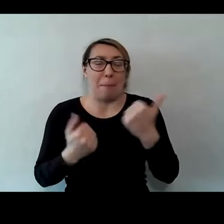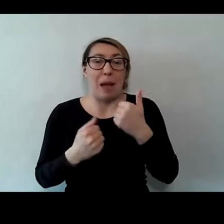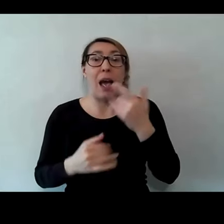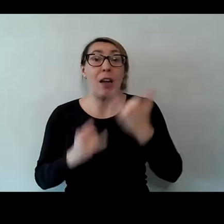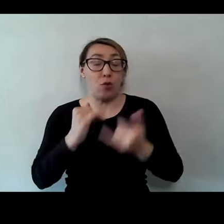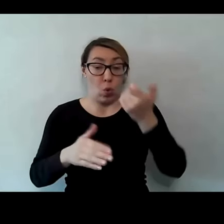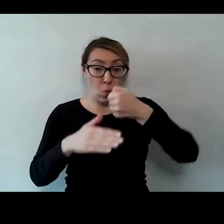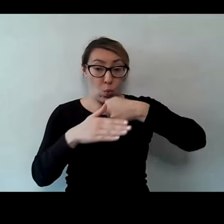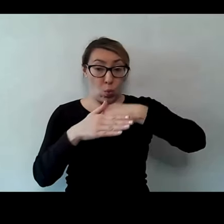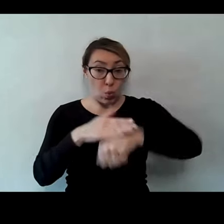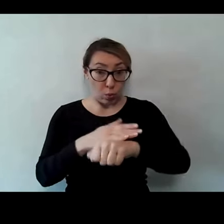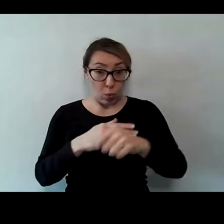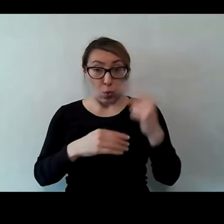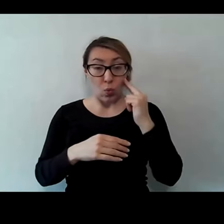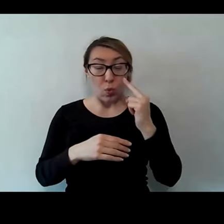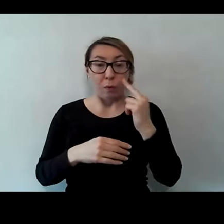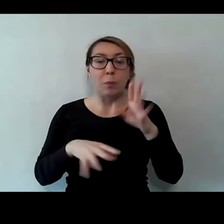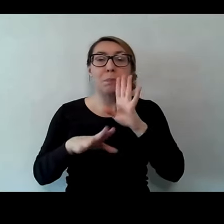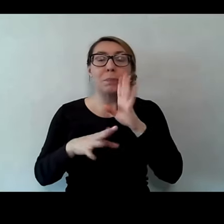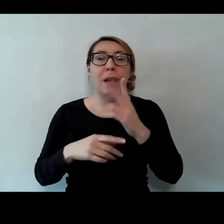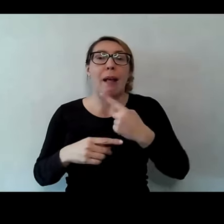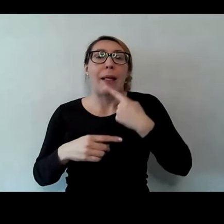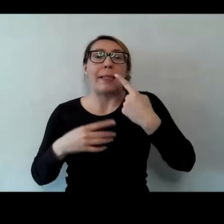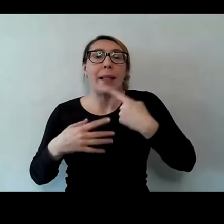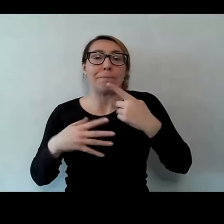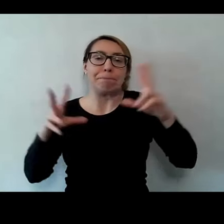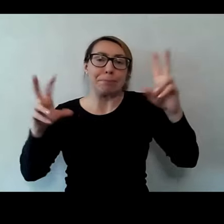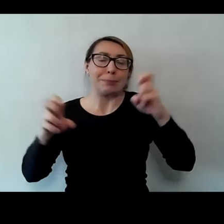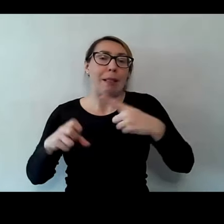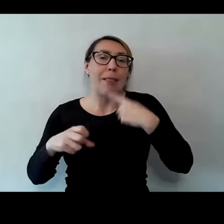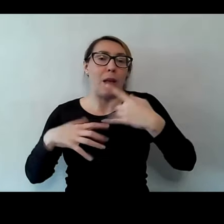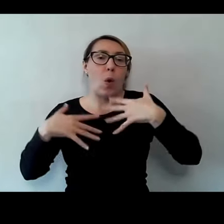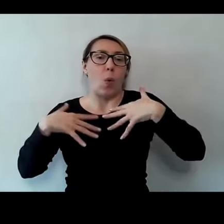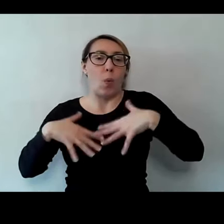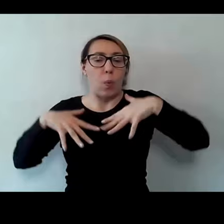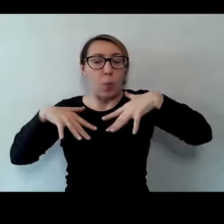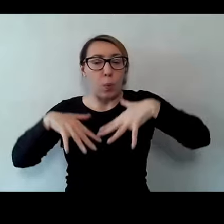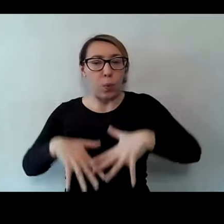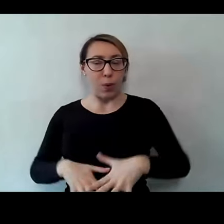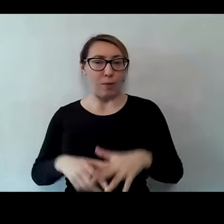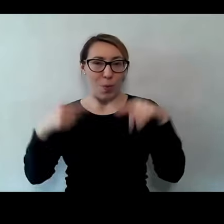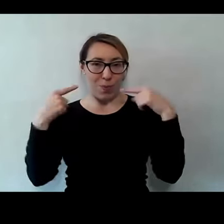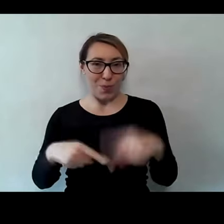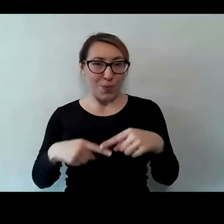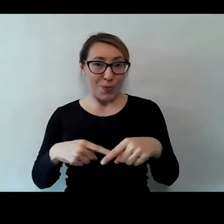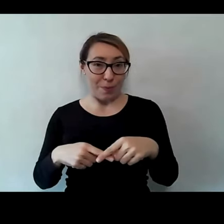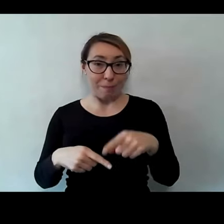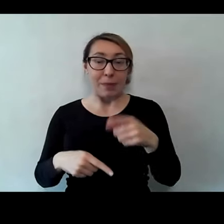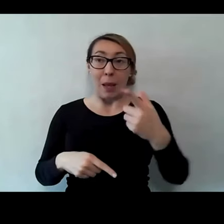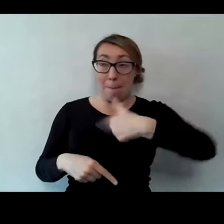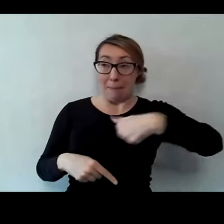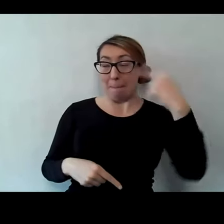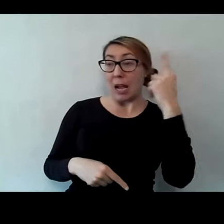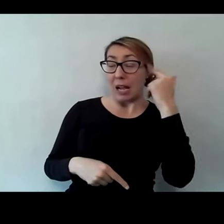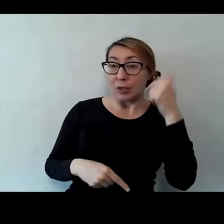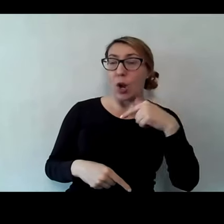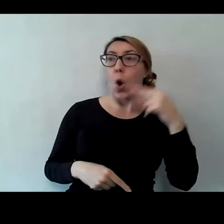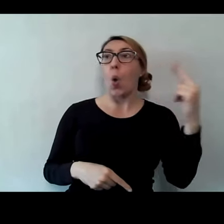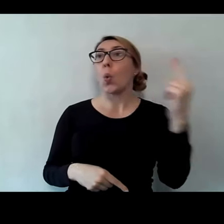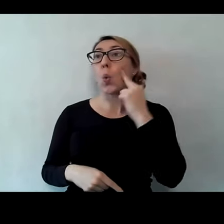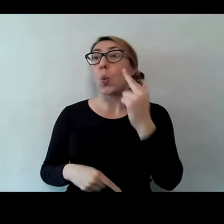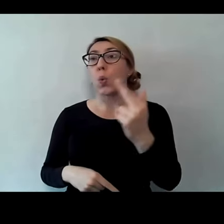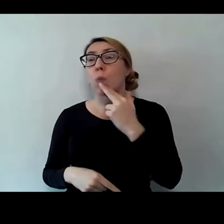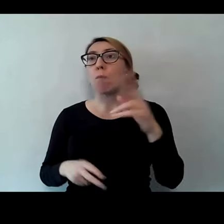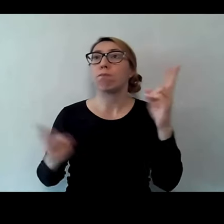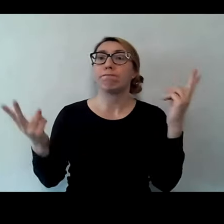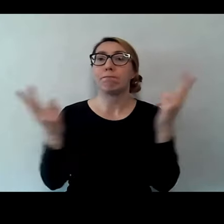nigdy nie zanurzyło się w kąpieli językowej. I my rzeczywiście, tak jak mówisz, Malwina, myślimy, że głusi to są tacy ludzie, którzy,